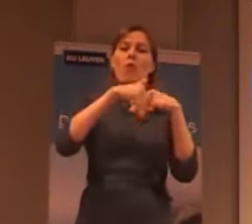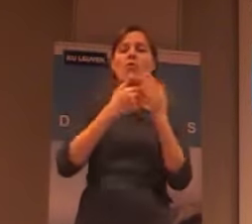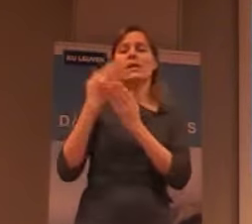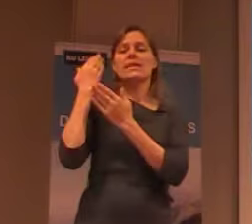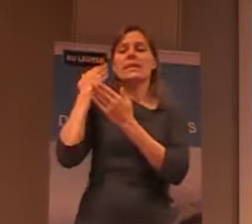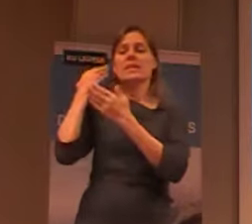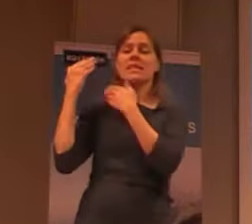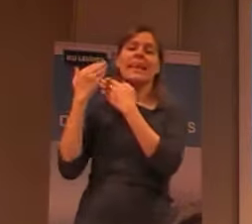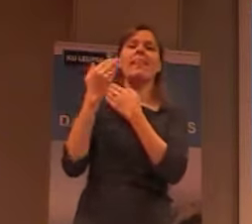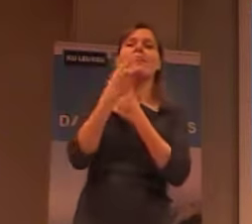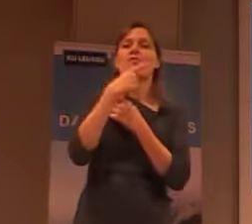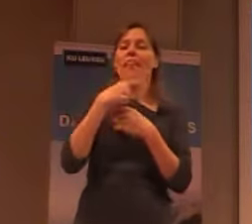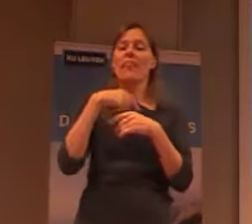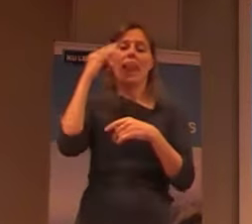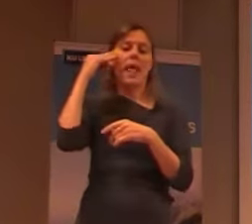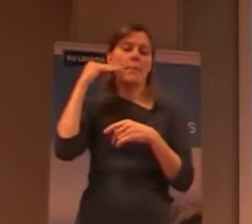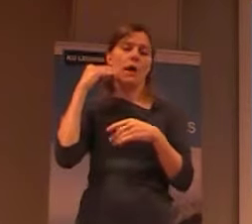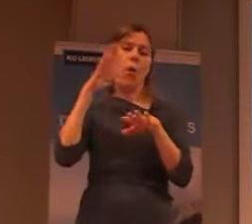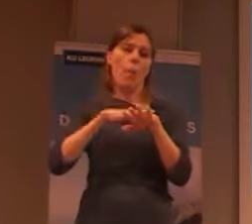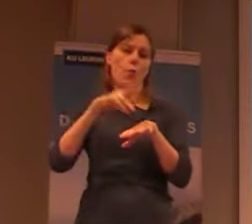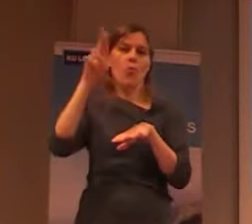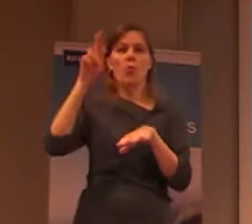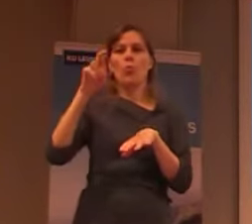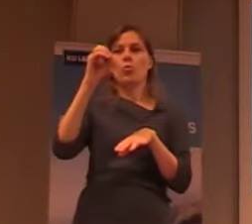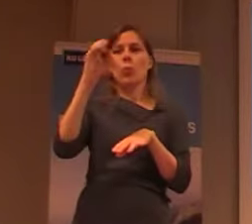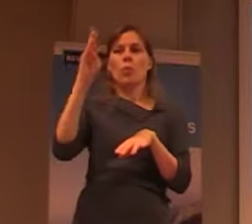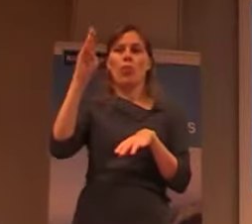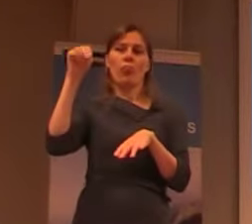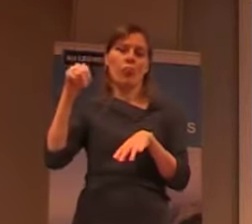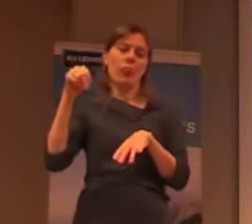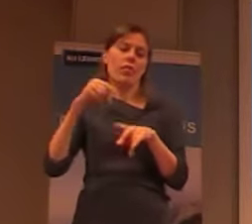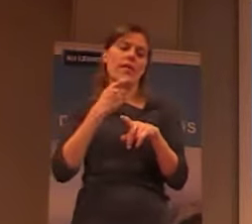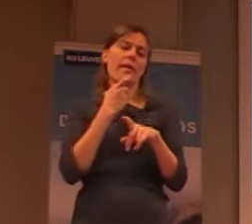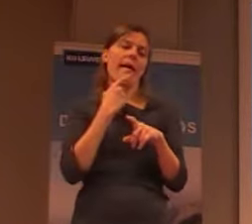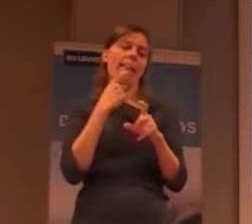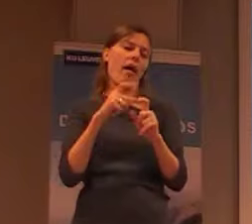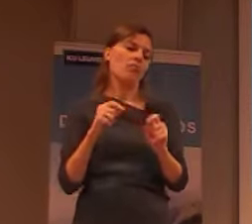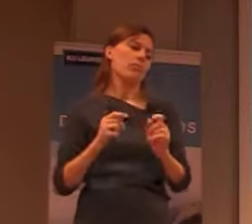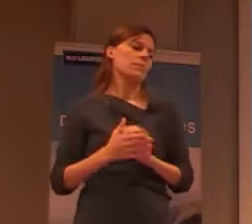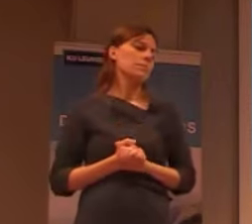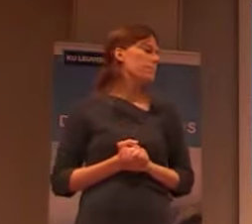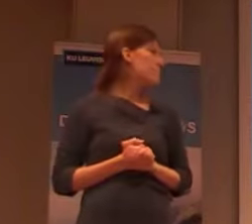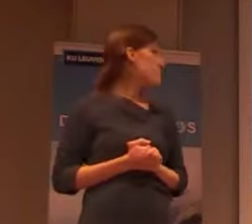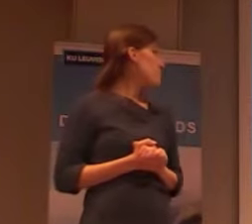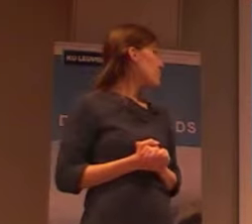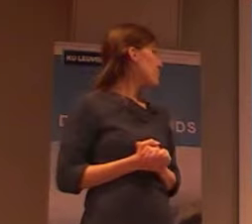Debra op Roepenijland. Dus dit is nog eens een plattegrond